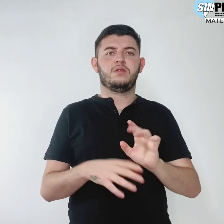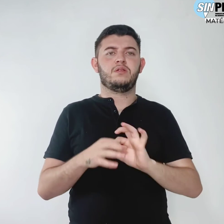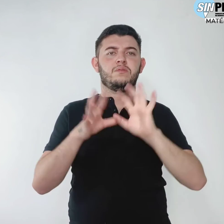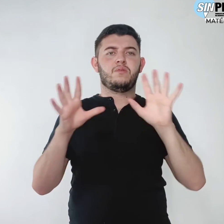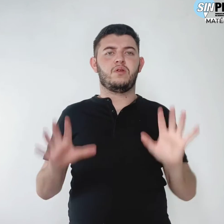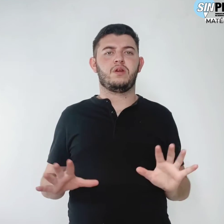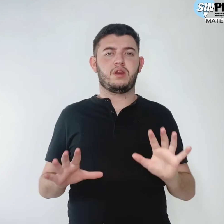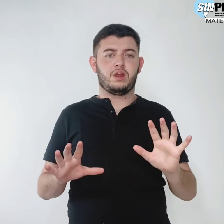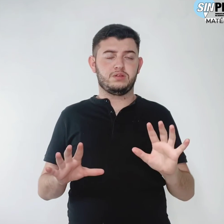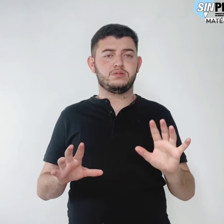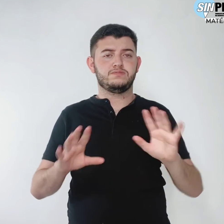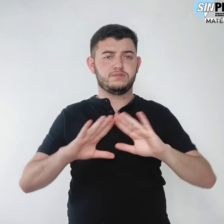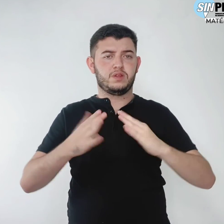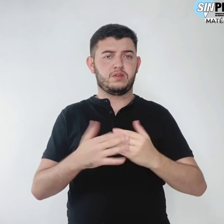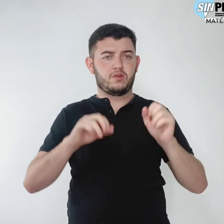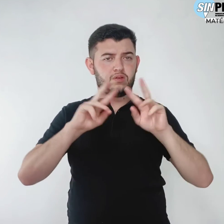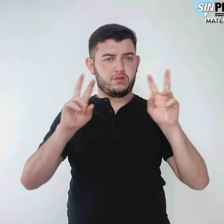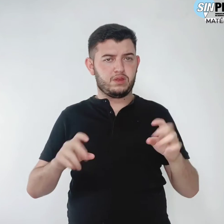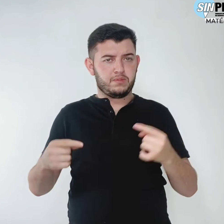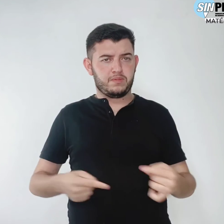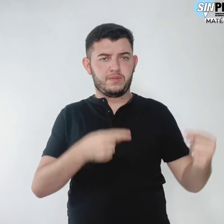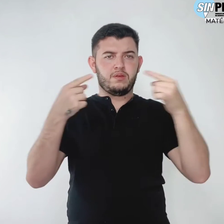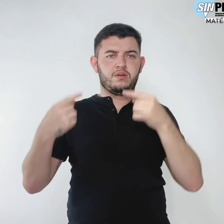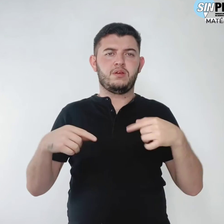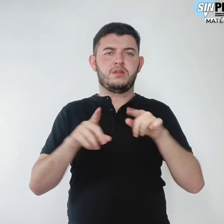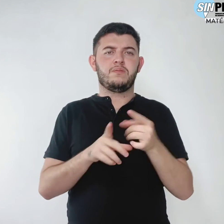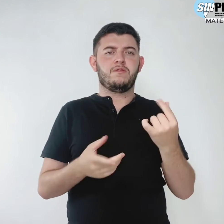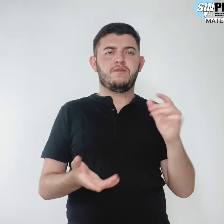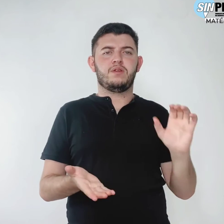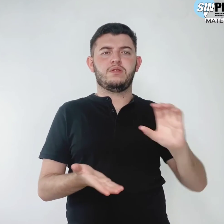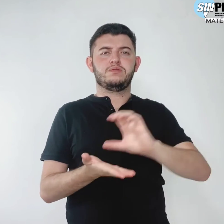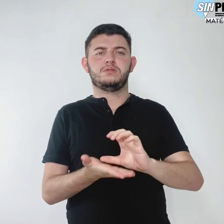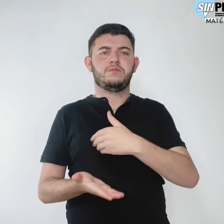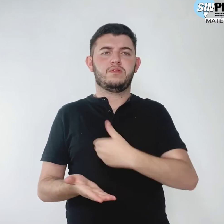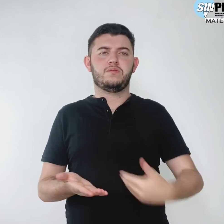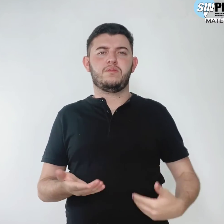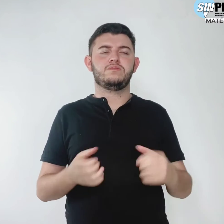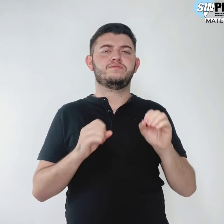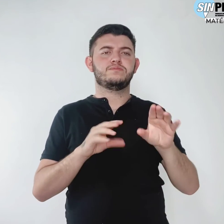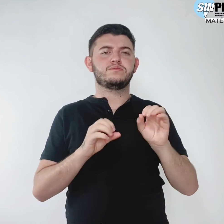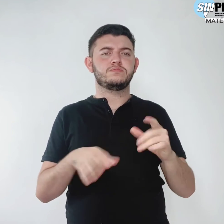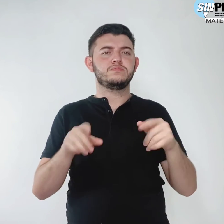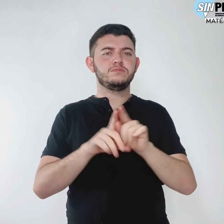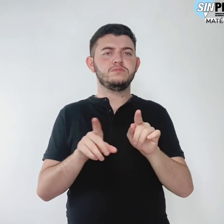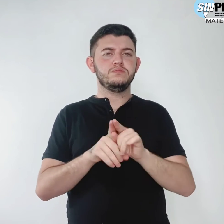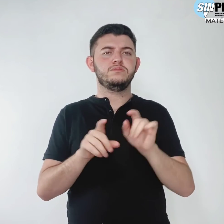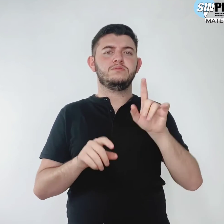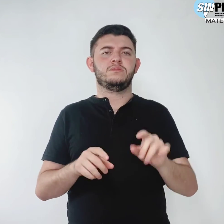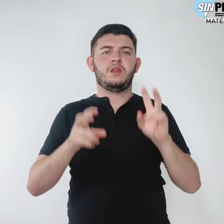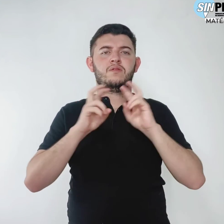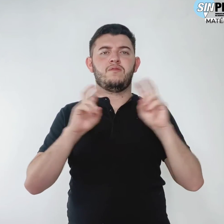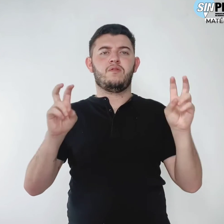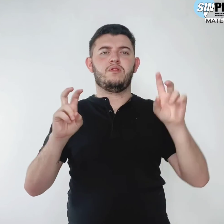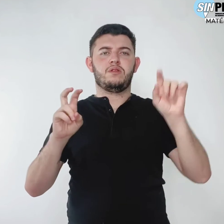e financiamento público da educação. Vozes da comunidade escolar,